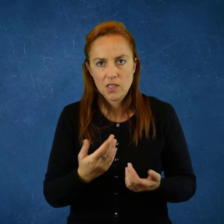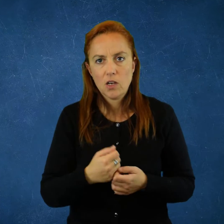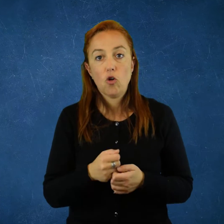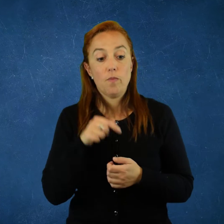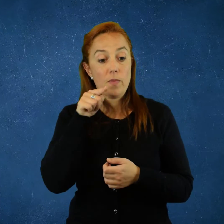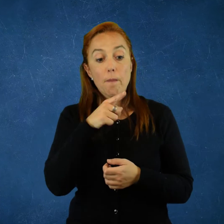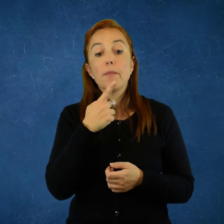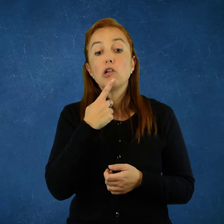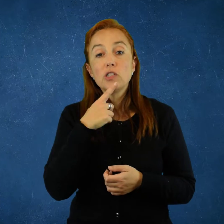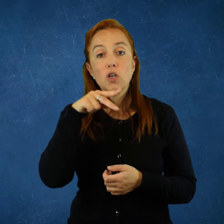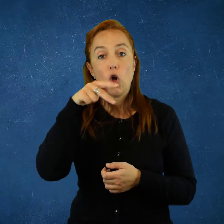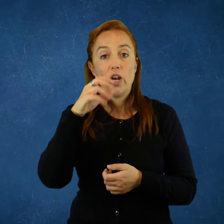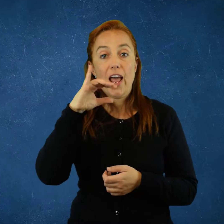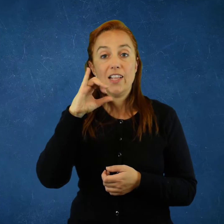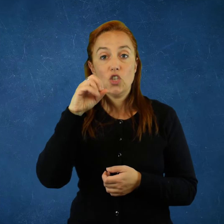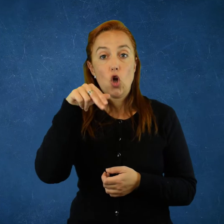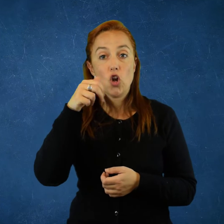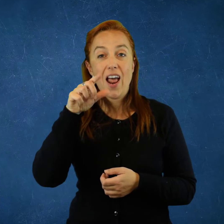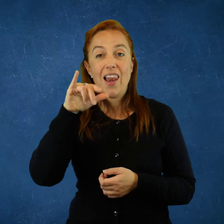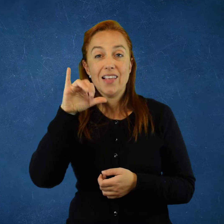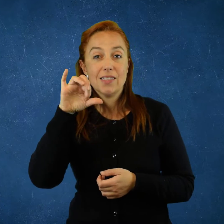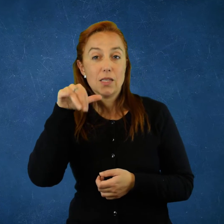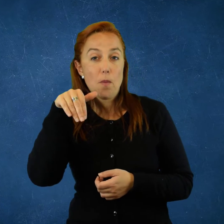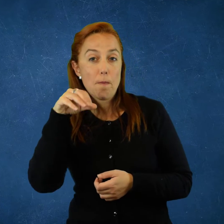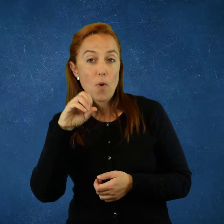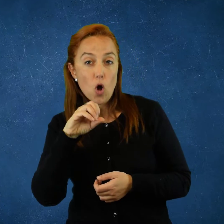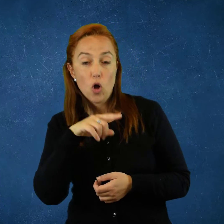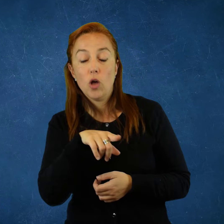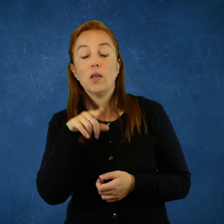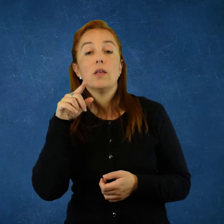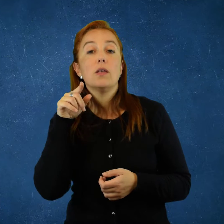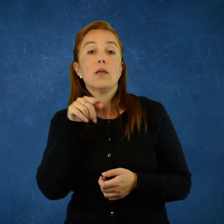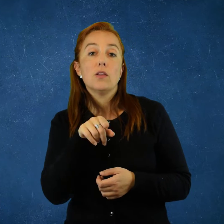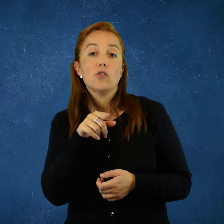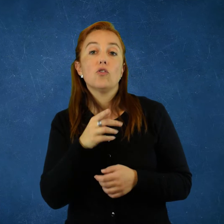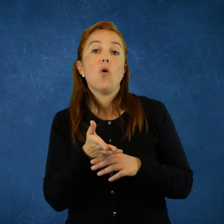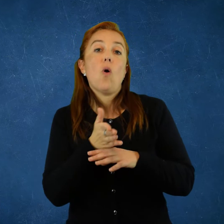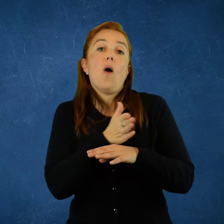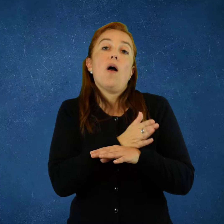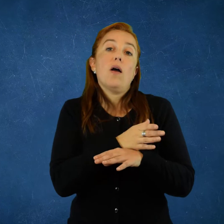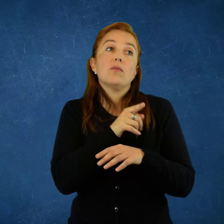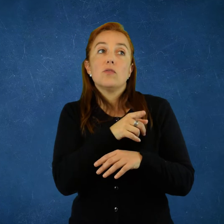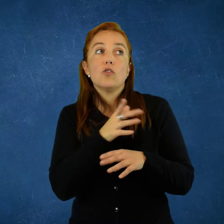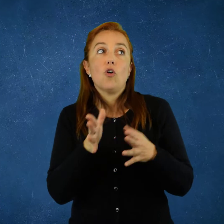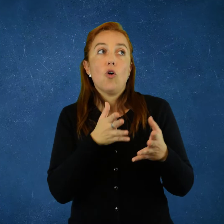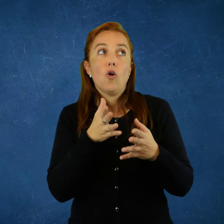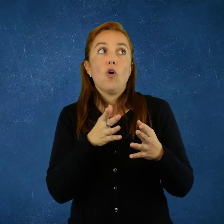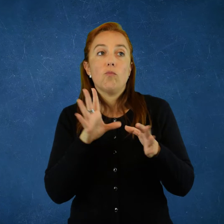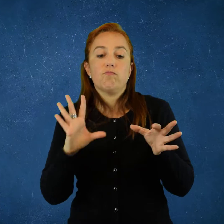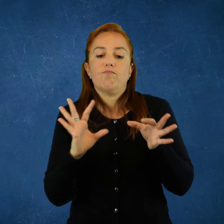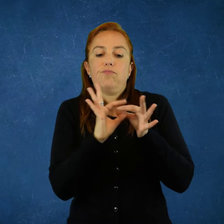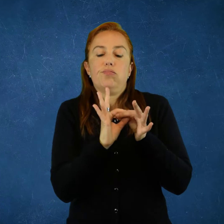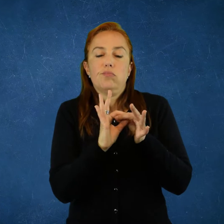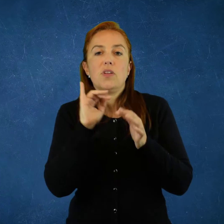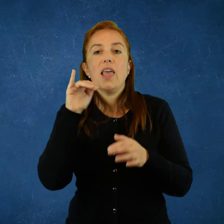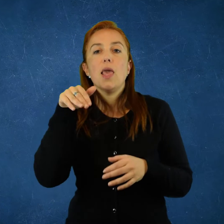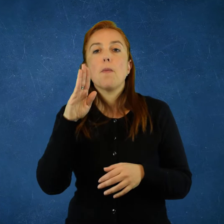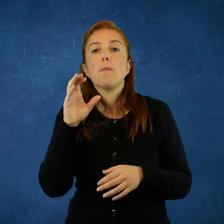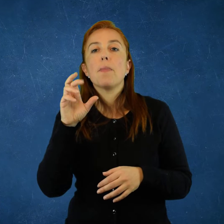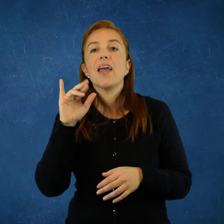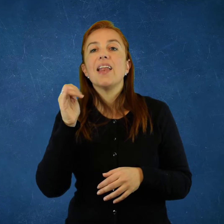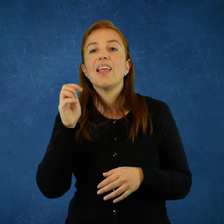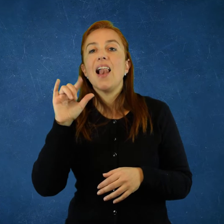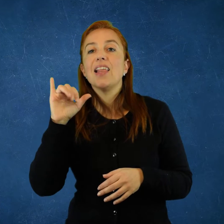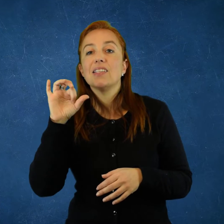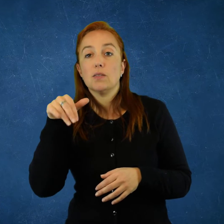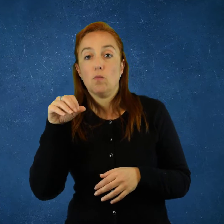político, como es el nacionalismo. Y el nacionalismo es un ingrediente previo para el